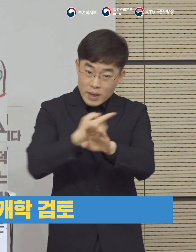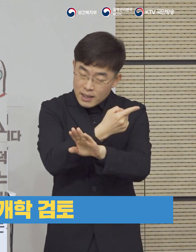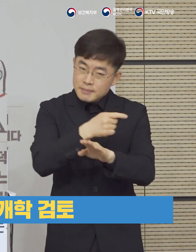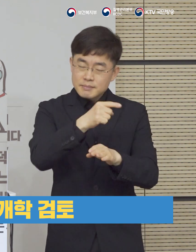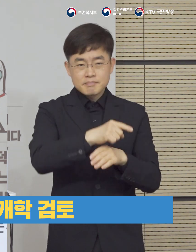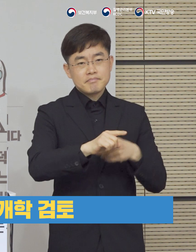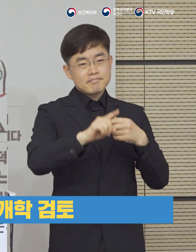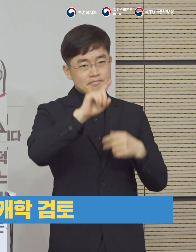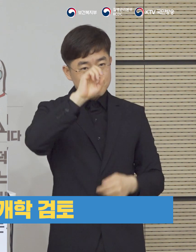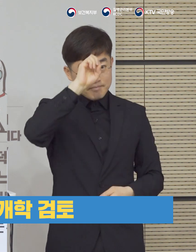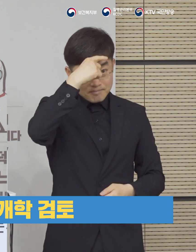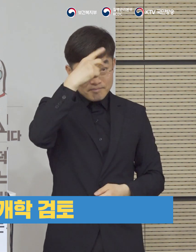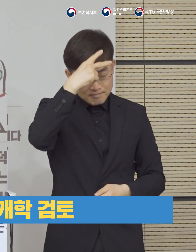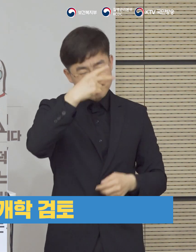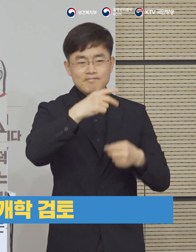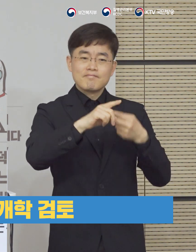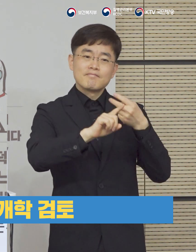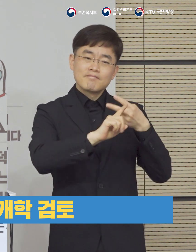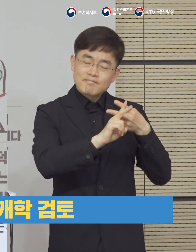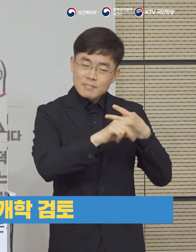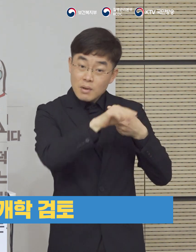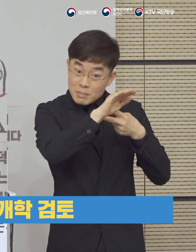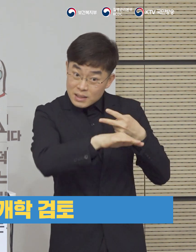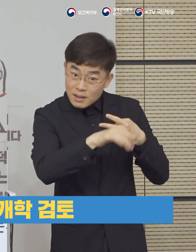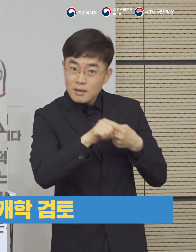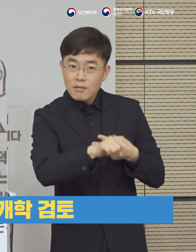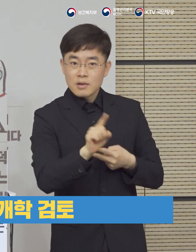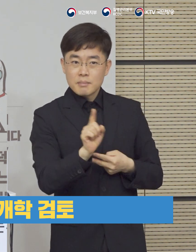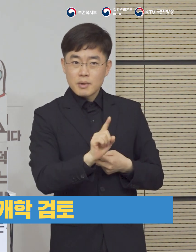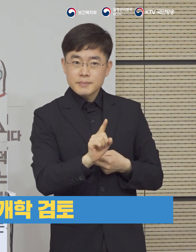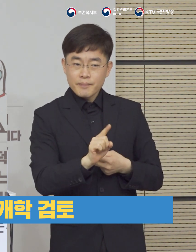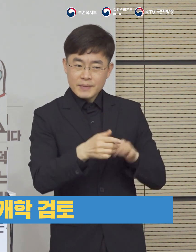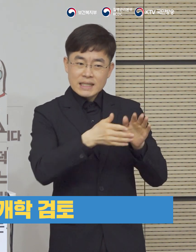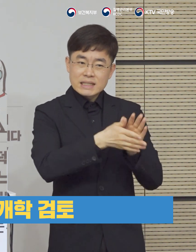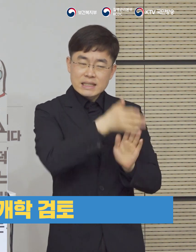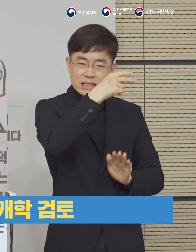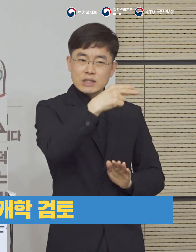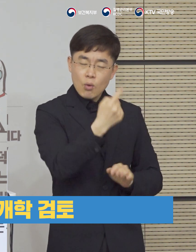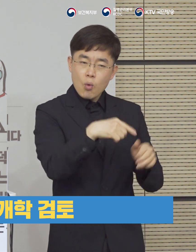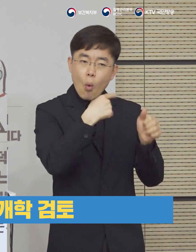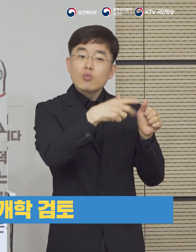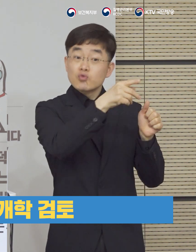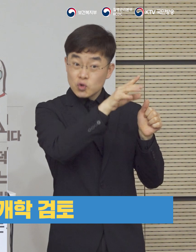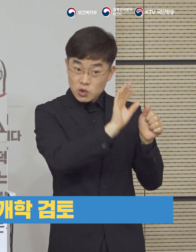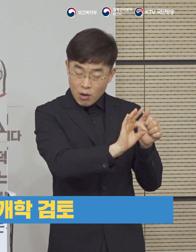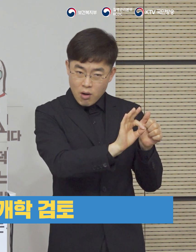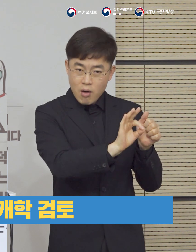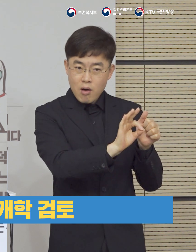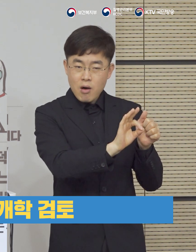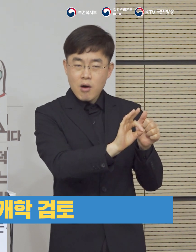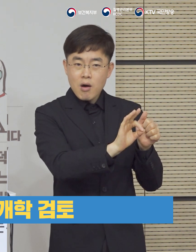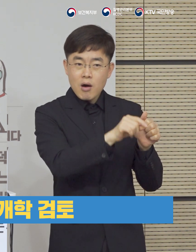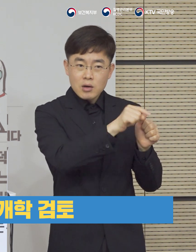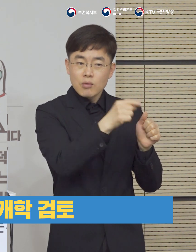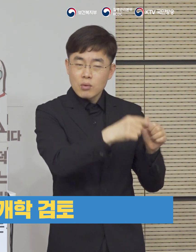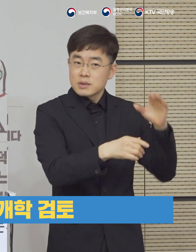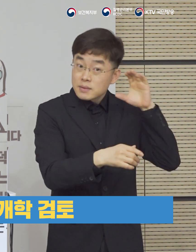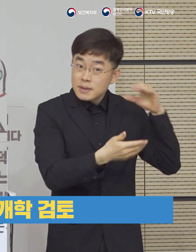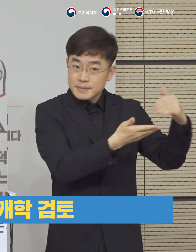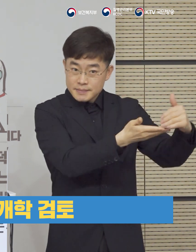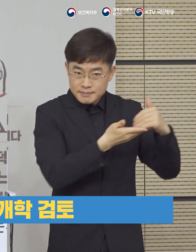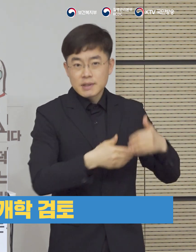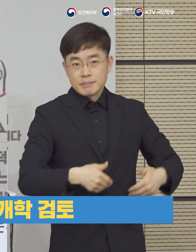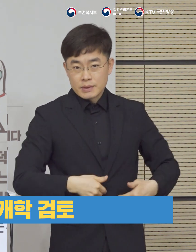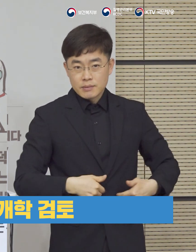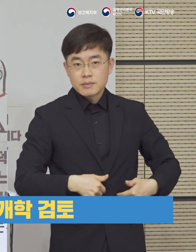다른 저학년들에 대한 등교 시기와 방법에 대해서도 향후 시도교육청과 같이